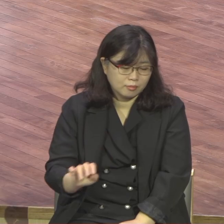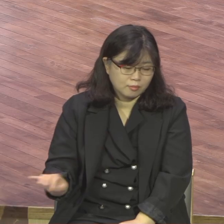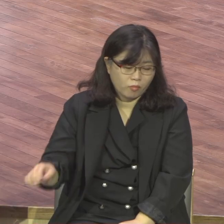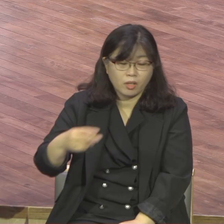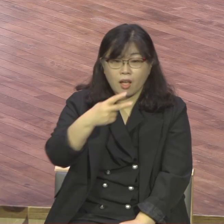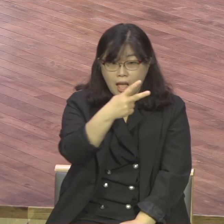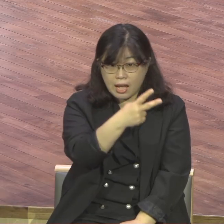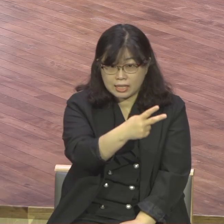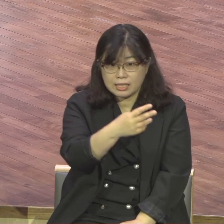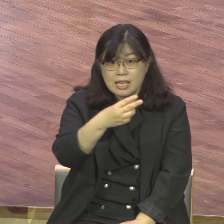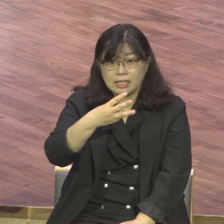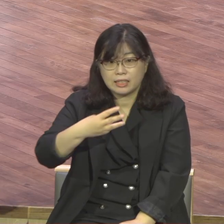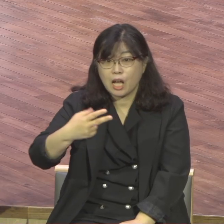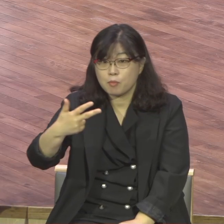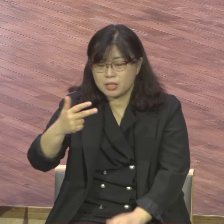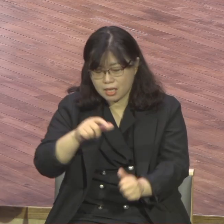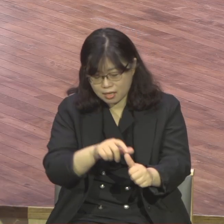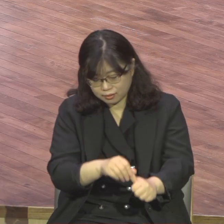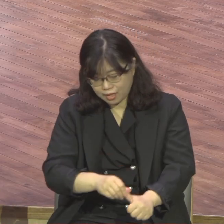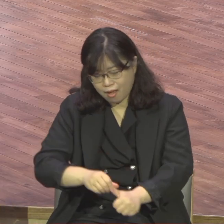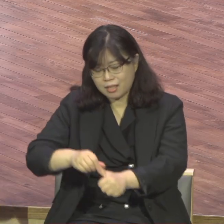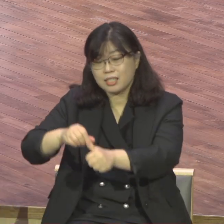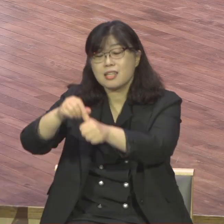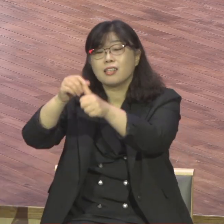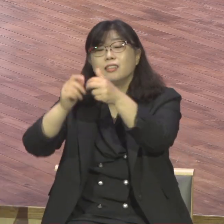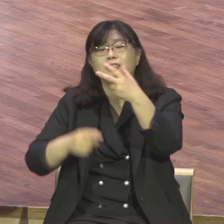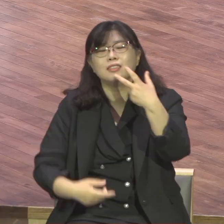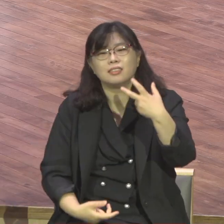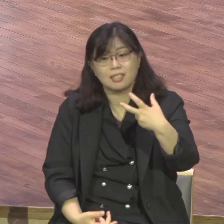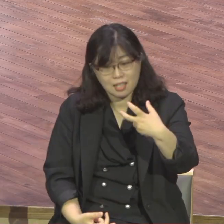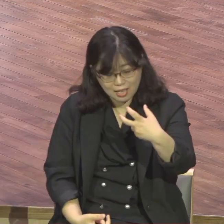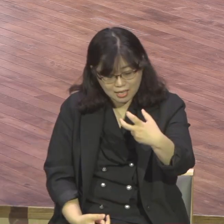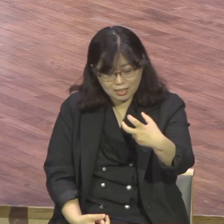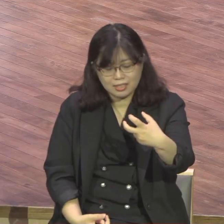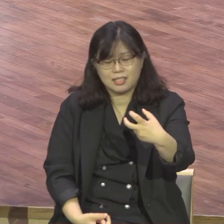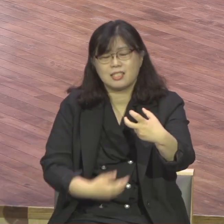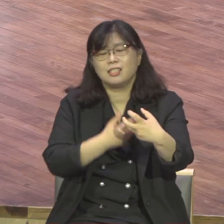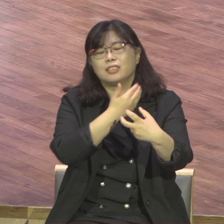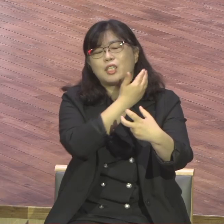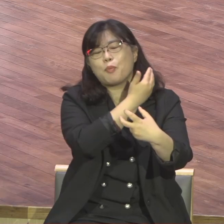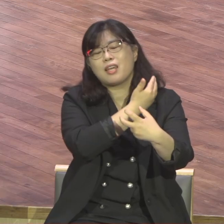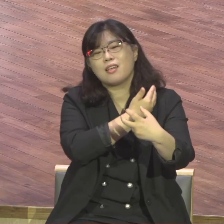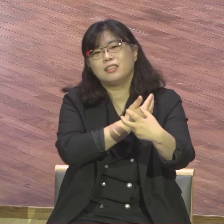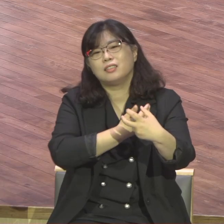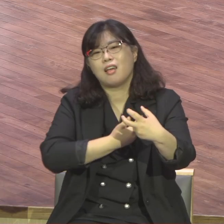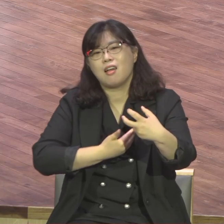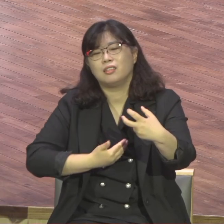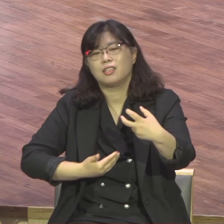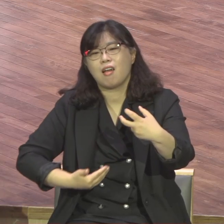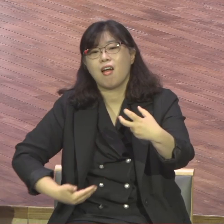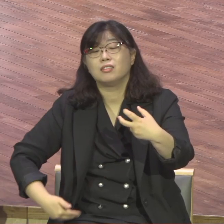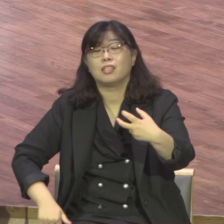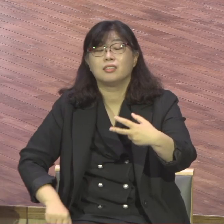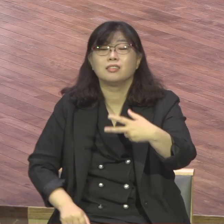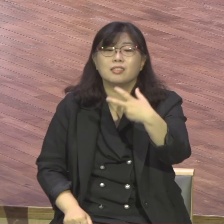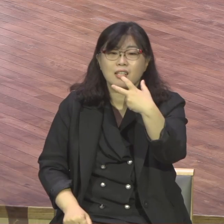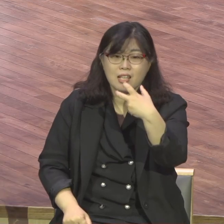이 상실 살릴 실시민의 제자들